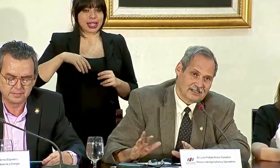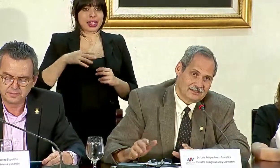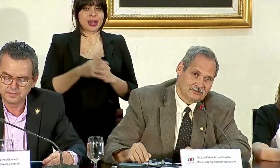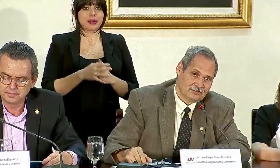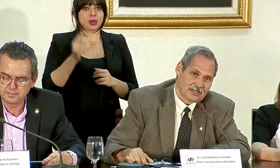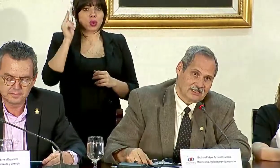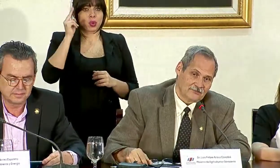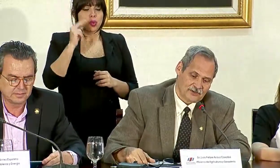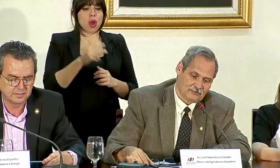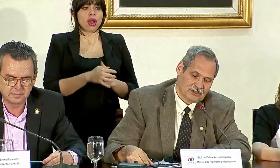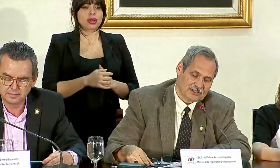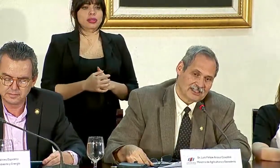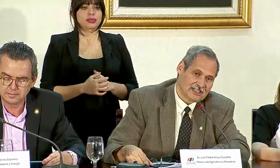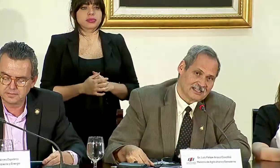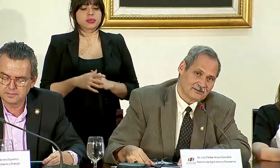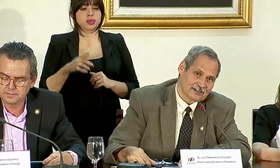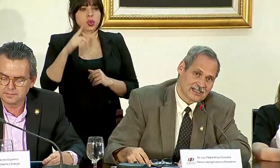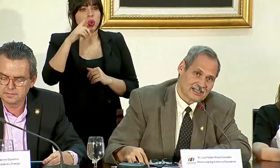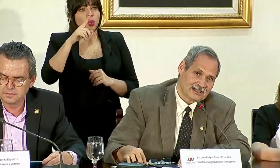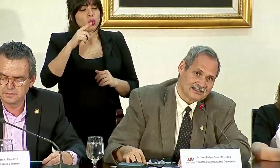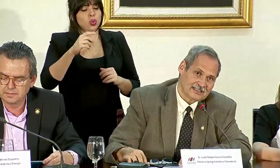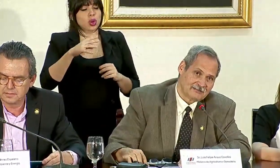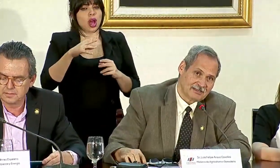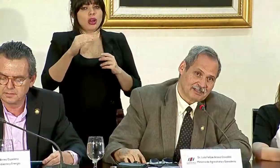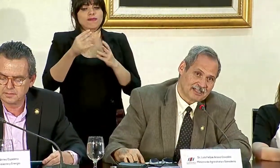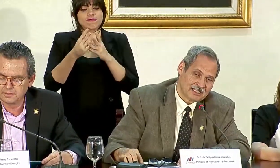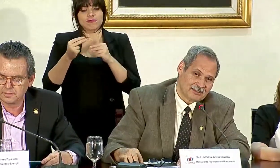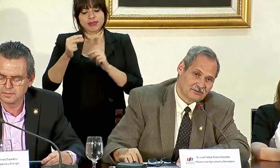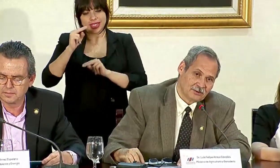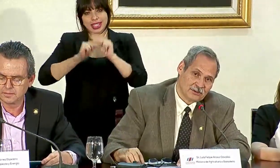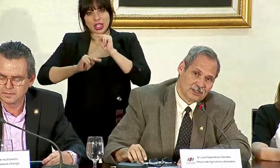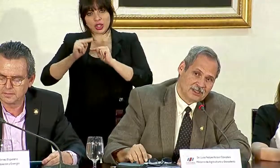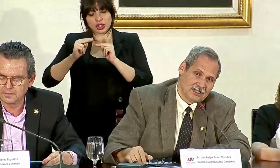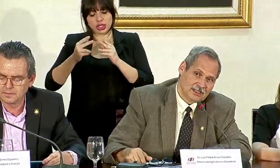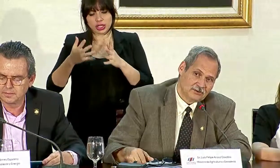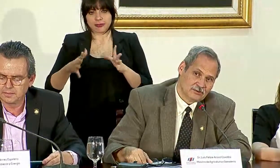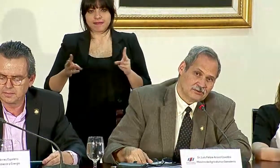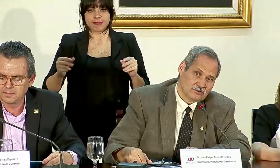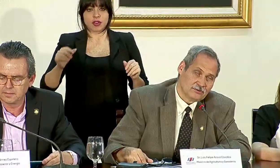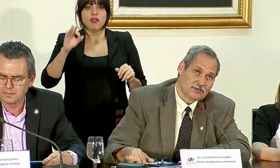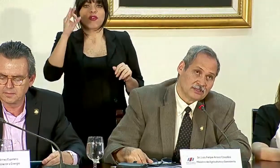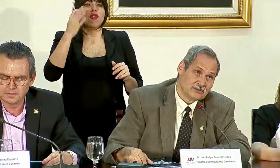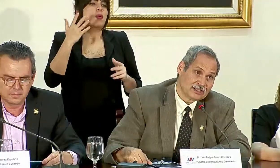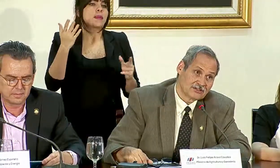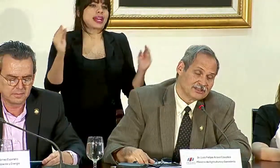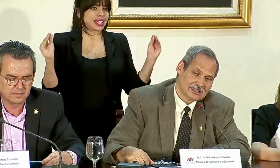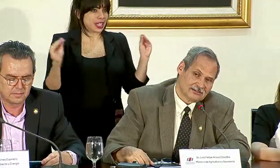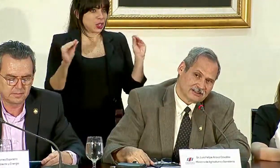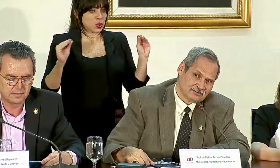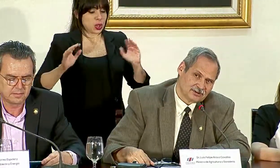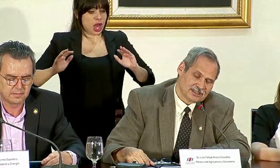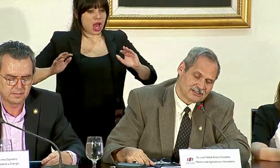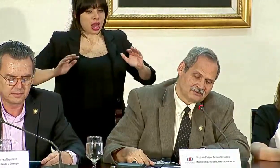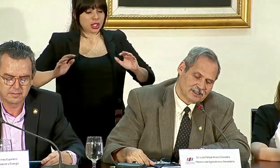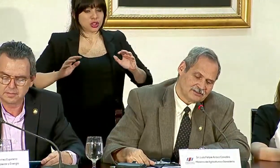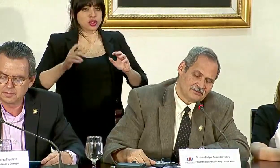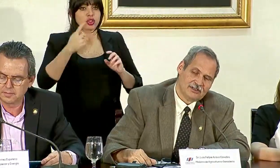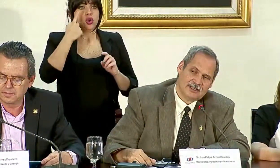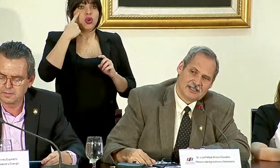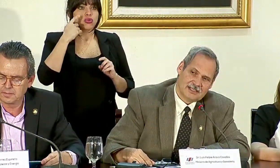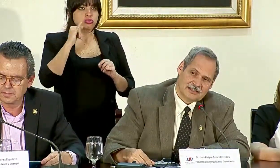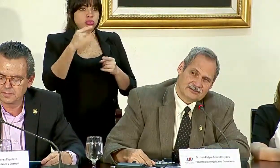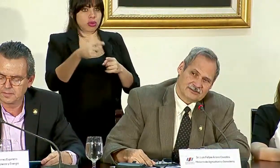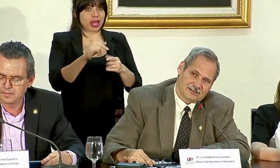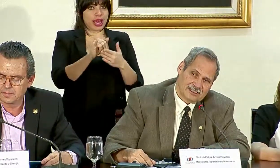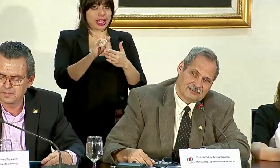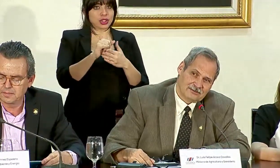una salida negociada a este tema, de manera que no hubo ninguna acción ante la Organización Mundial del Comercio,